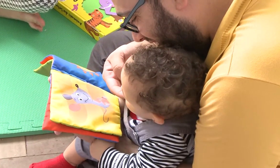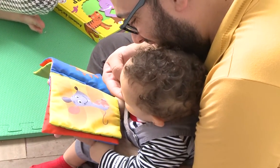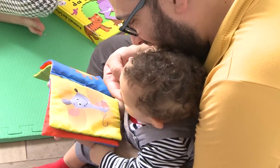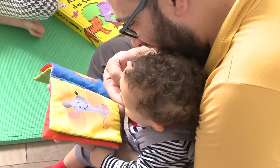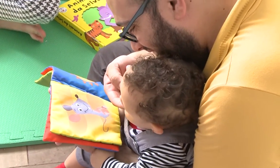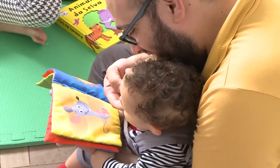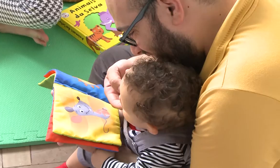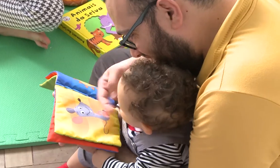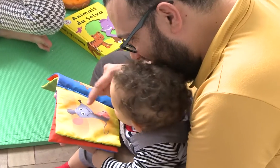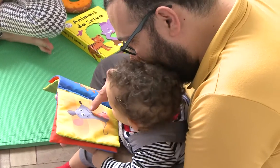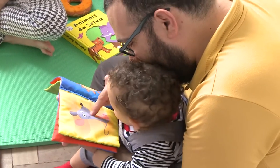Têm